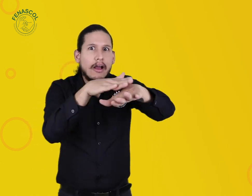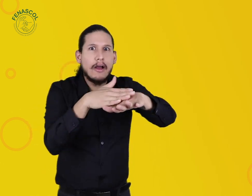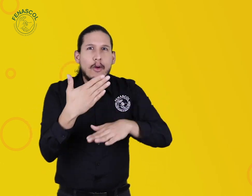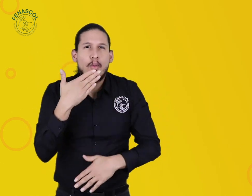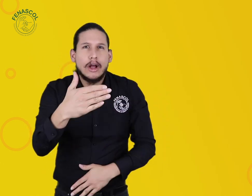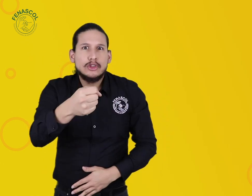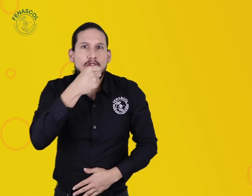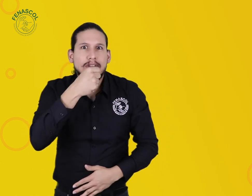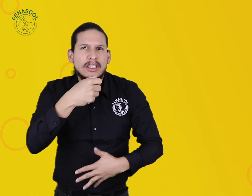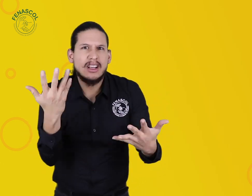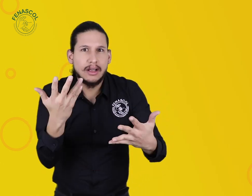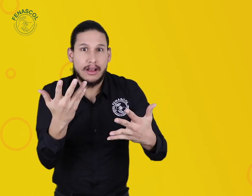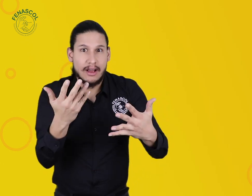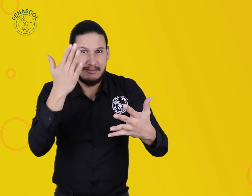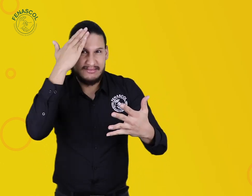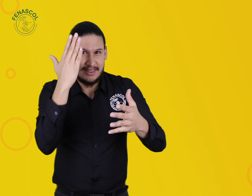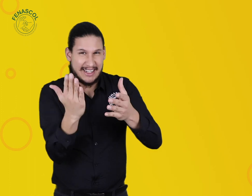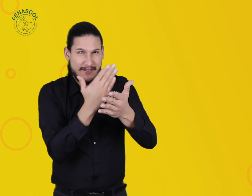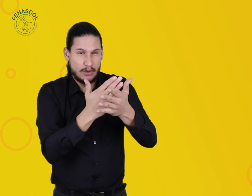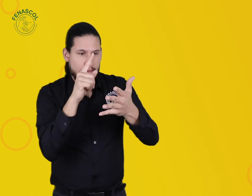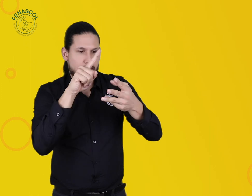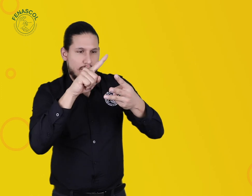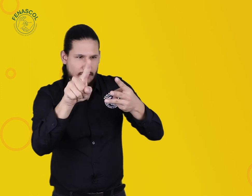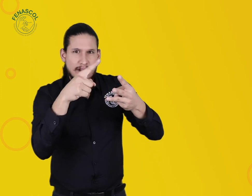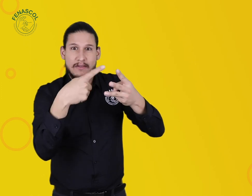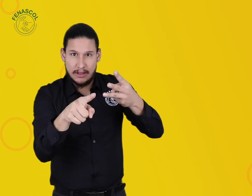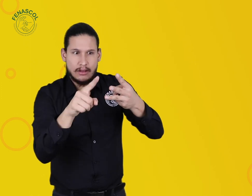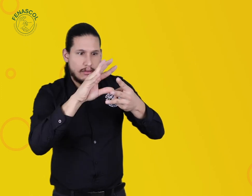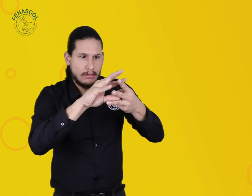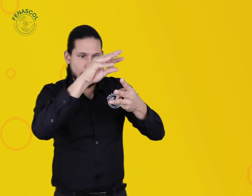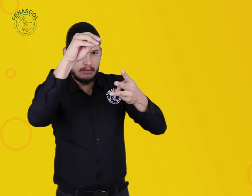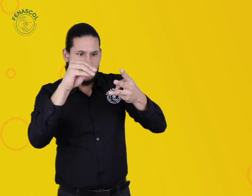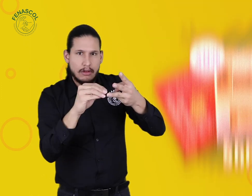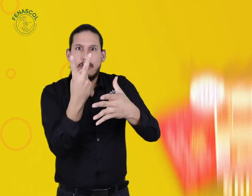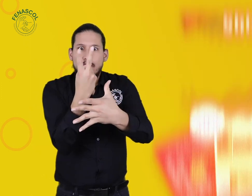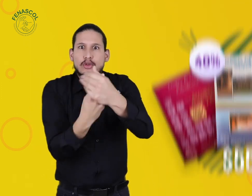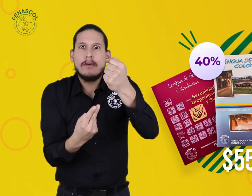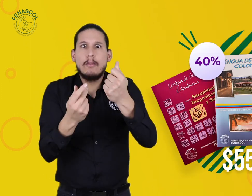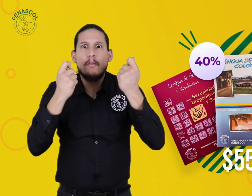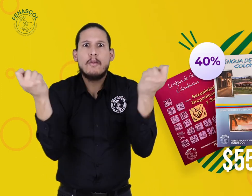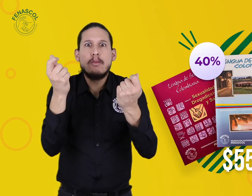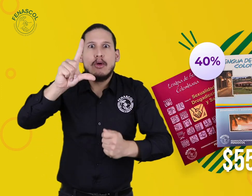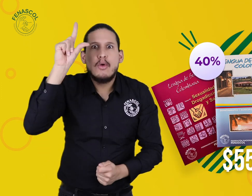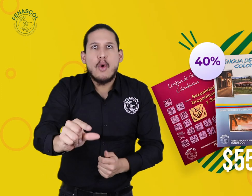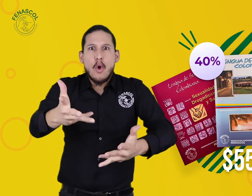Para aquellos que desean adquirir los dos tomos, tenemos una excelente noticia con la mejor oferta. Veamos.